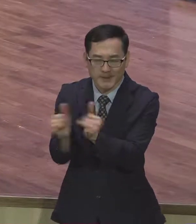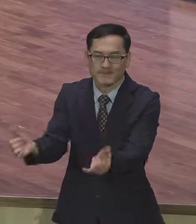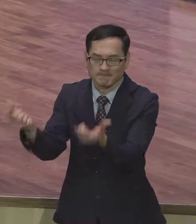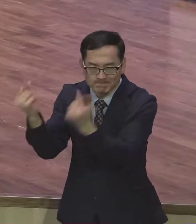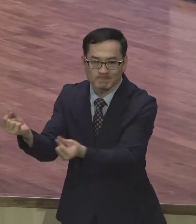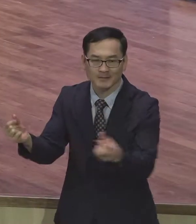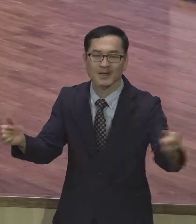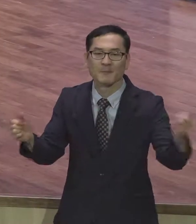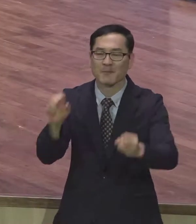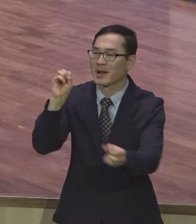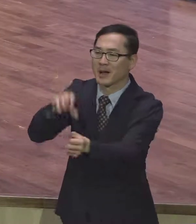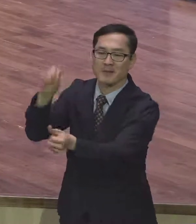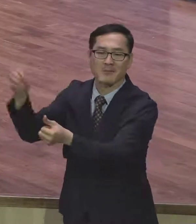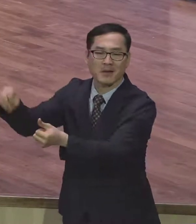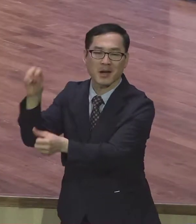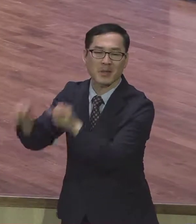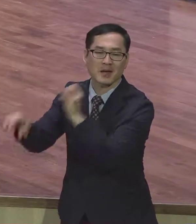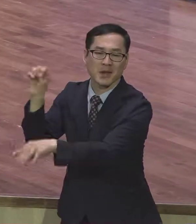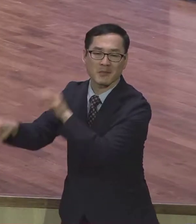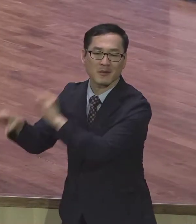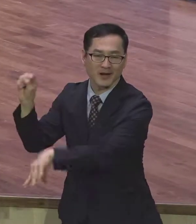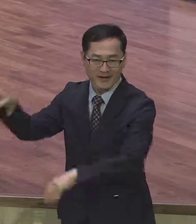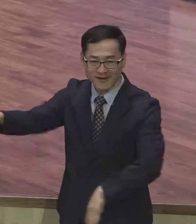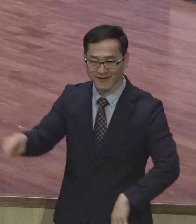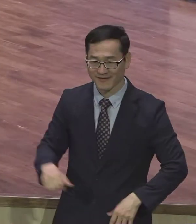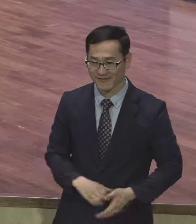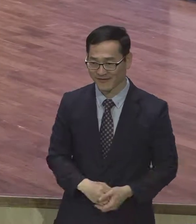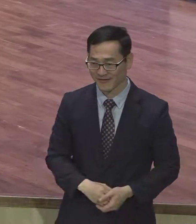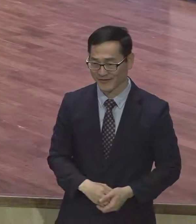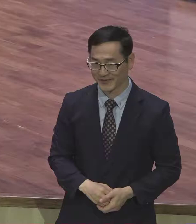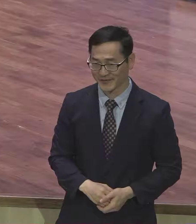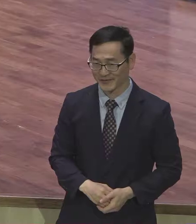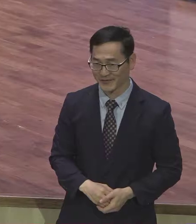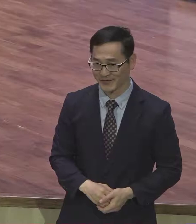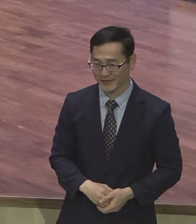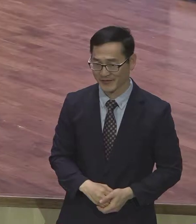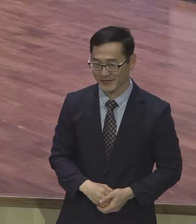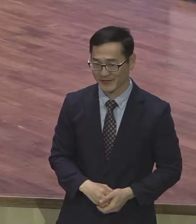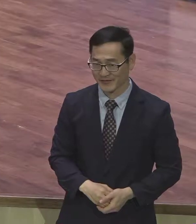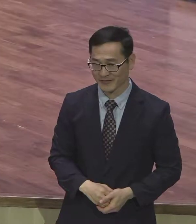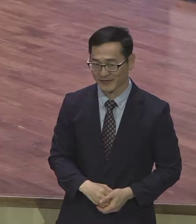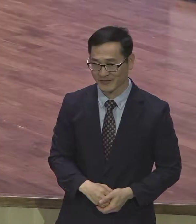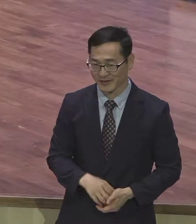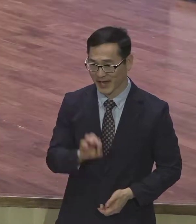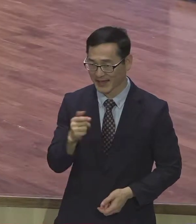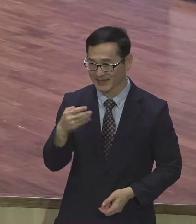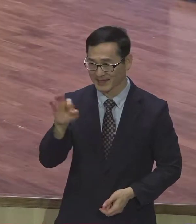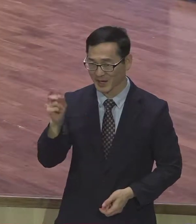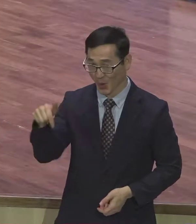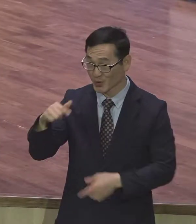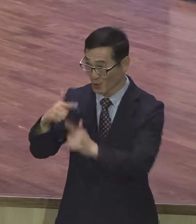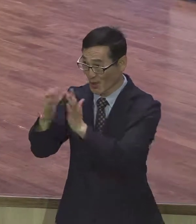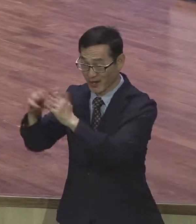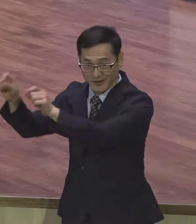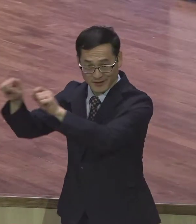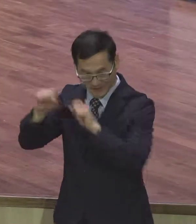그리고 예수 같은 사람들이다 그리스도인들이다 처음 들었잖아요 예원교회가 그리스도의